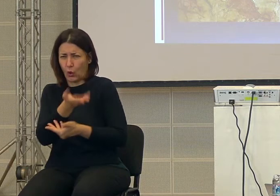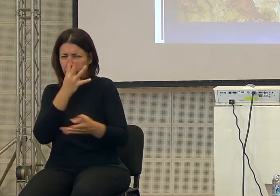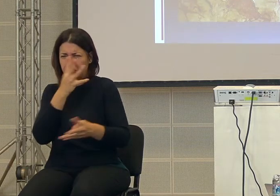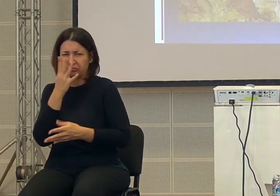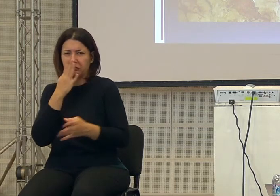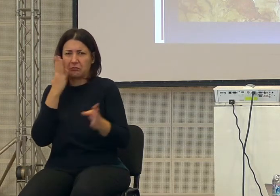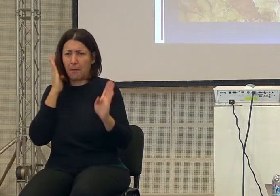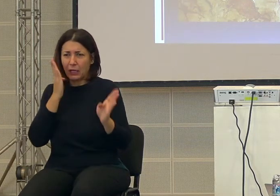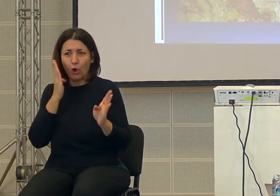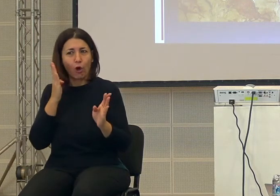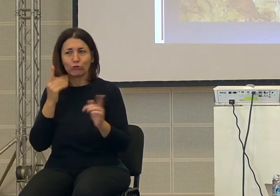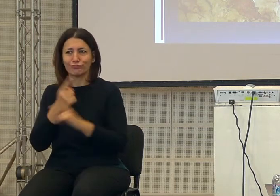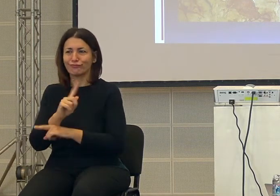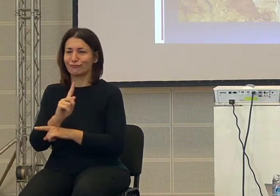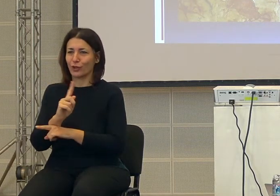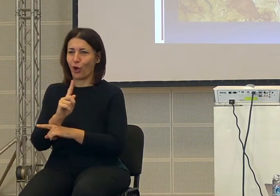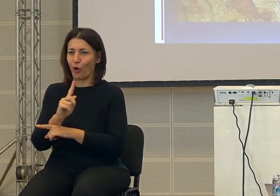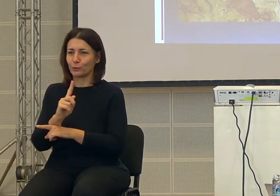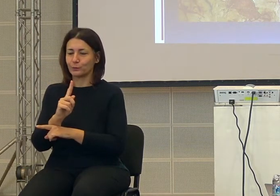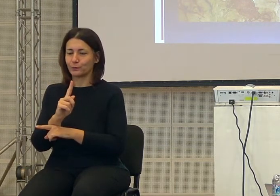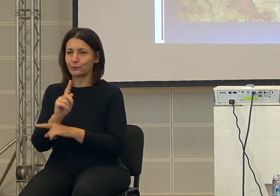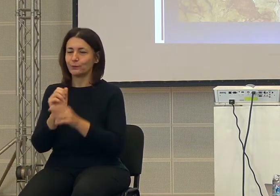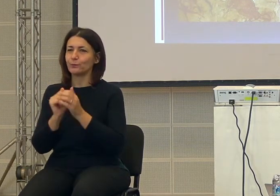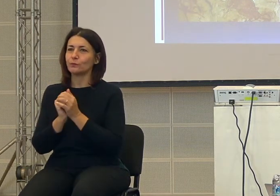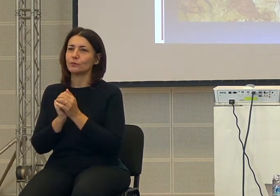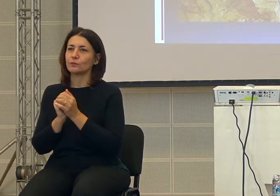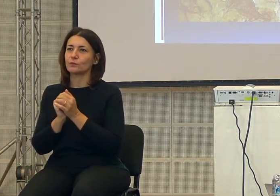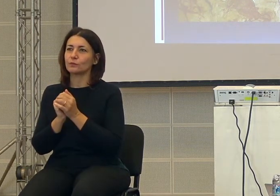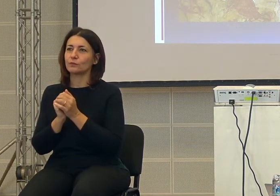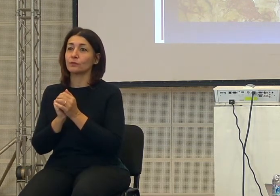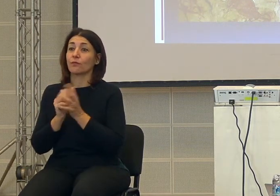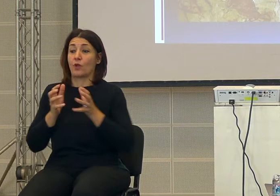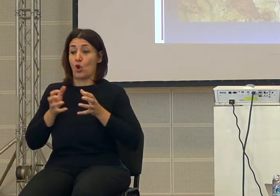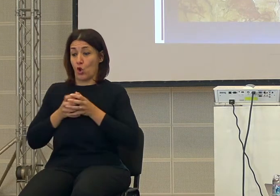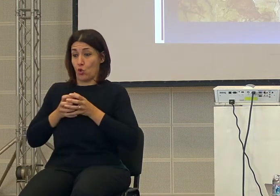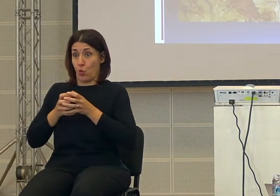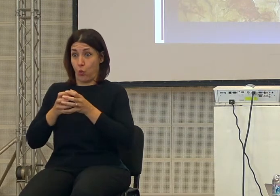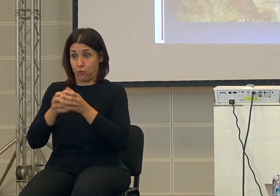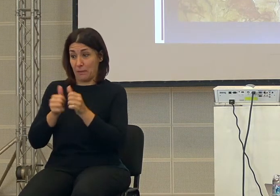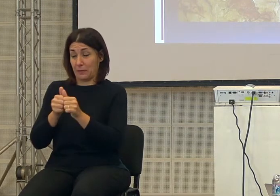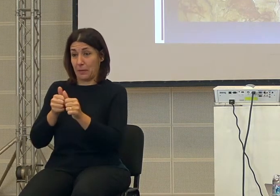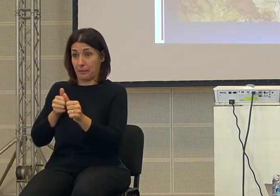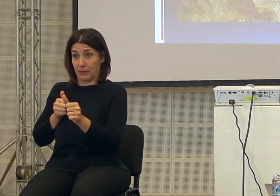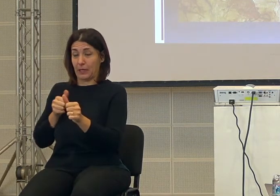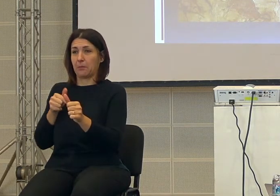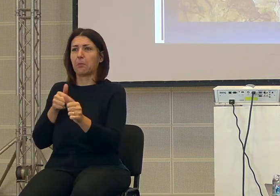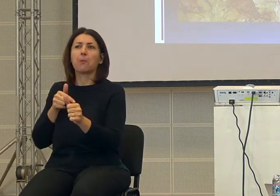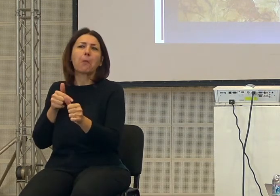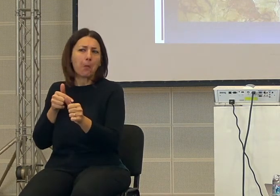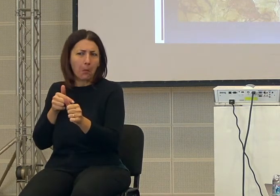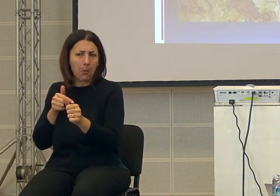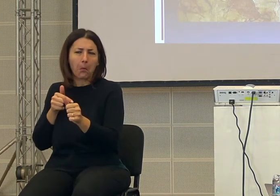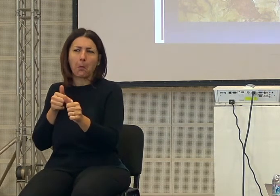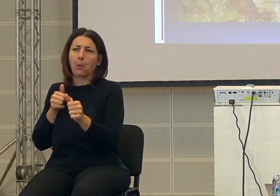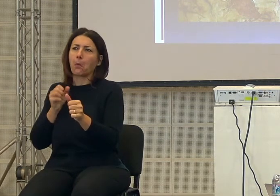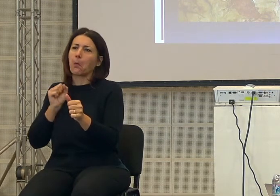pericoloso. No, la cosa è questa. Allora, le specie precedenti erano benissimo in grado di dire,